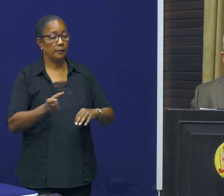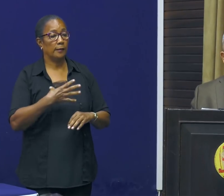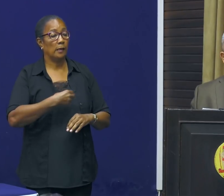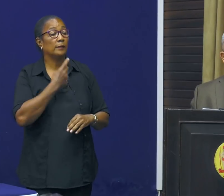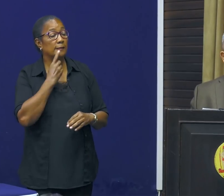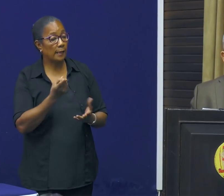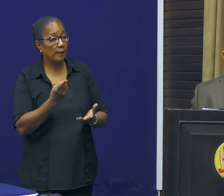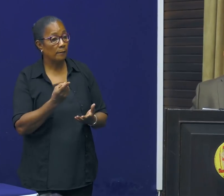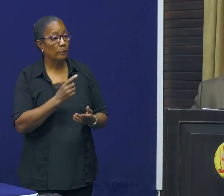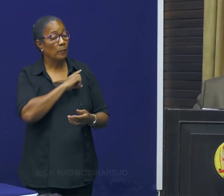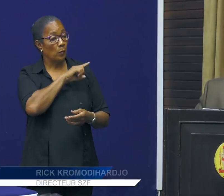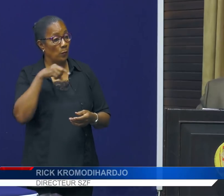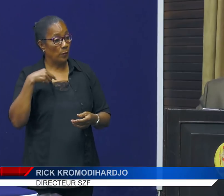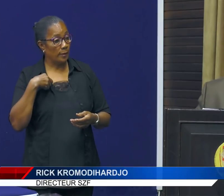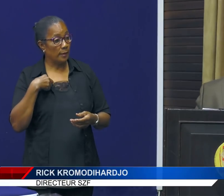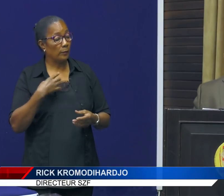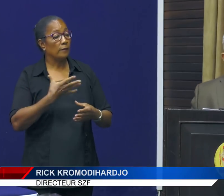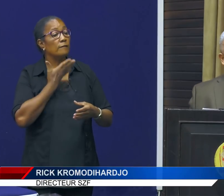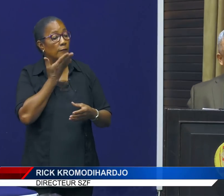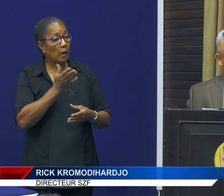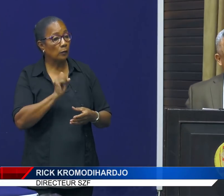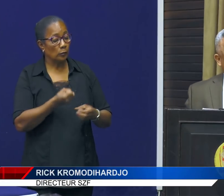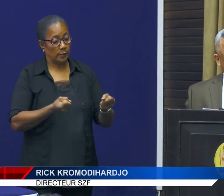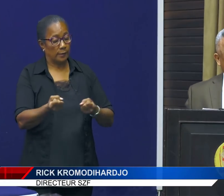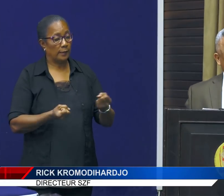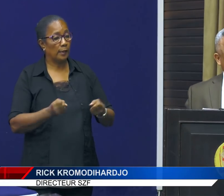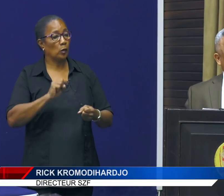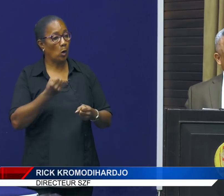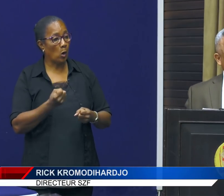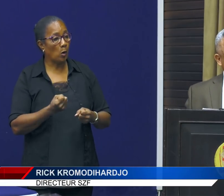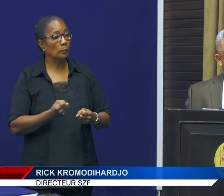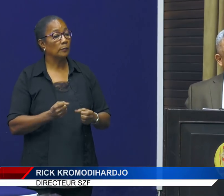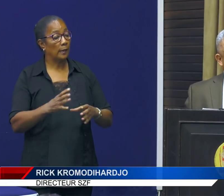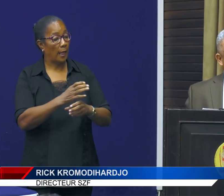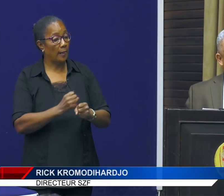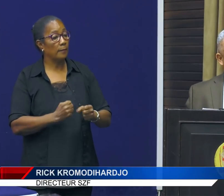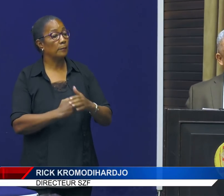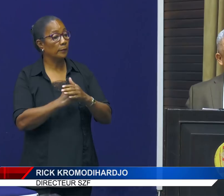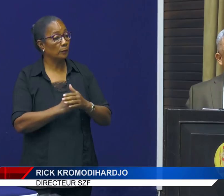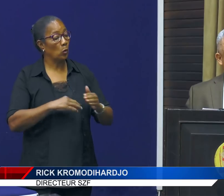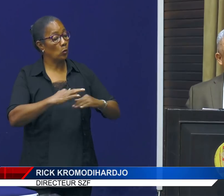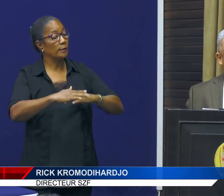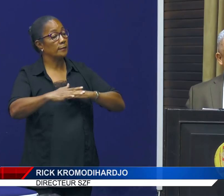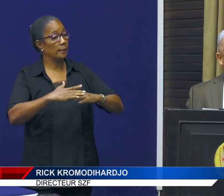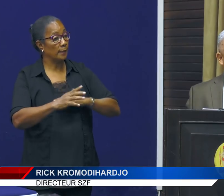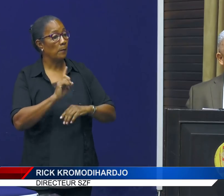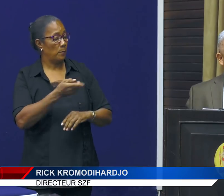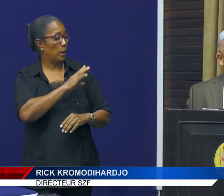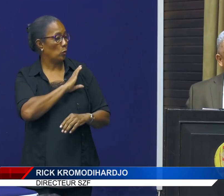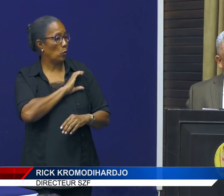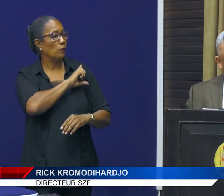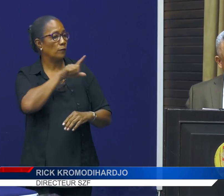wij zijn ingeschakeld door de regering om assistentie te verlenen, logistiek, maar vanwege